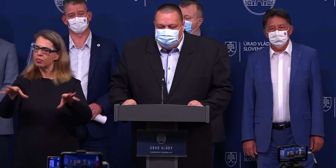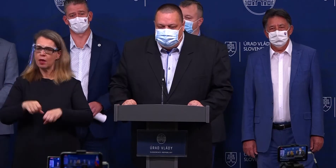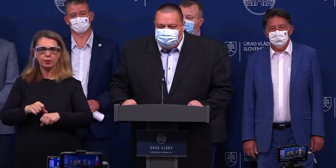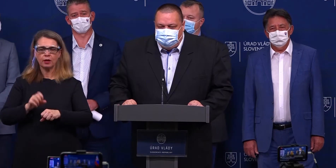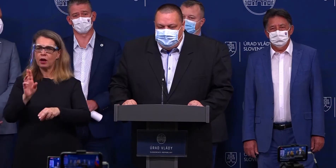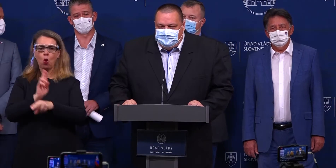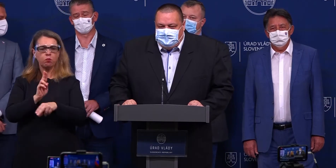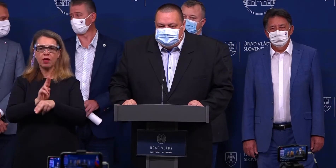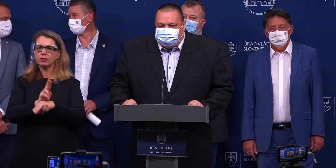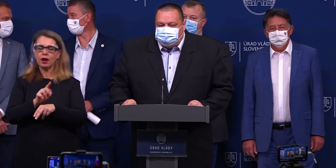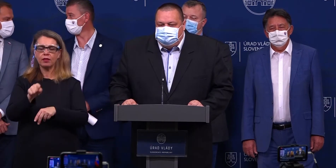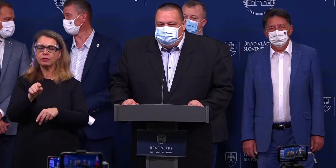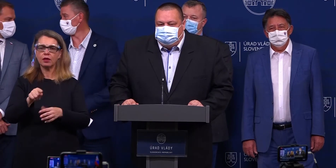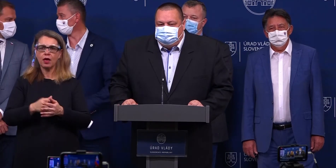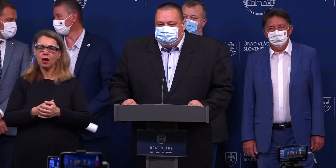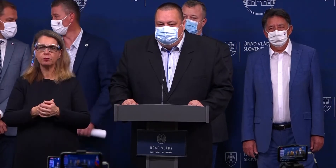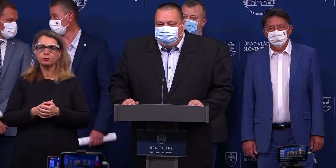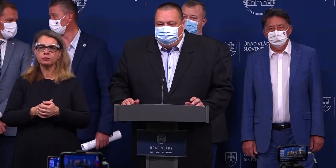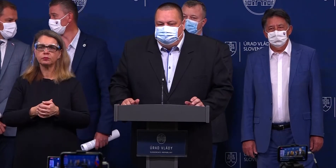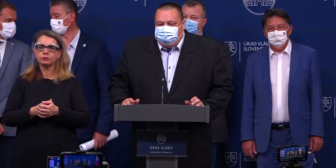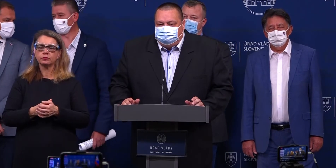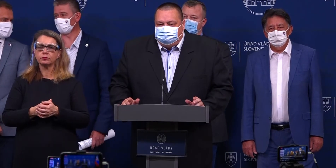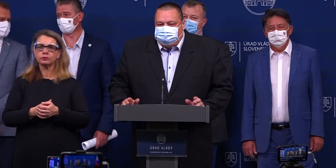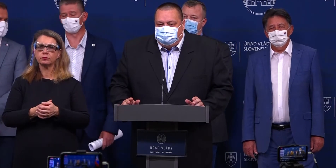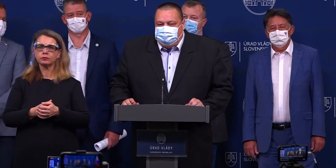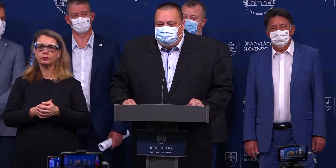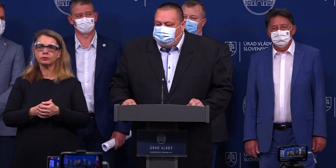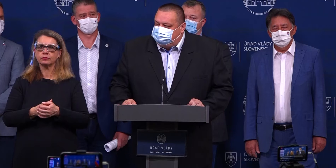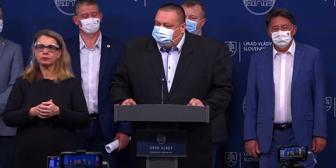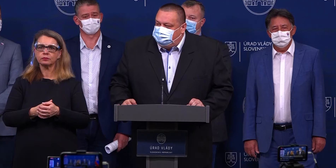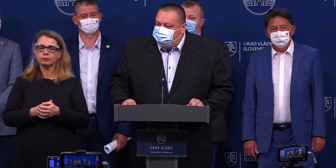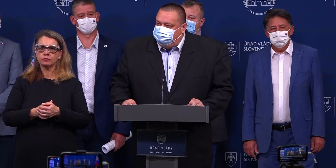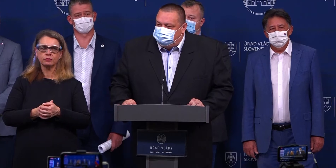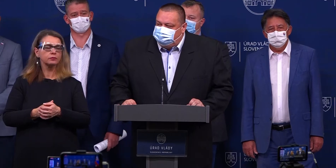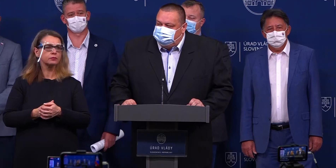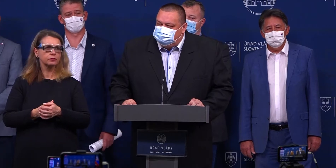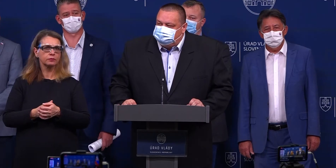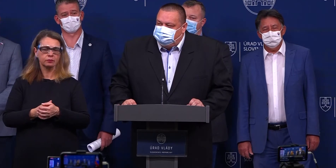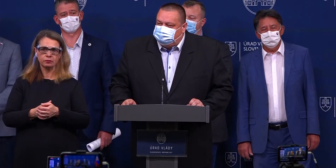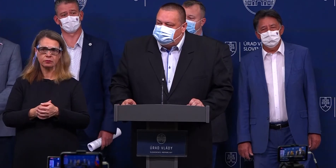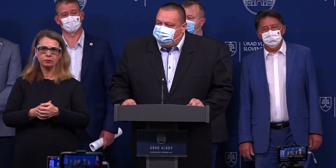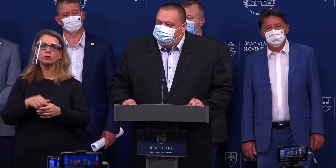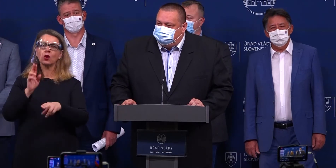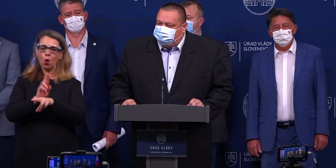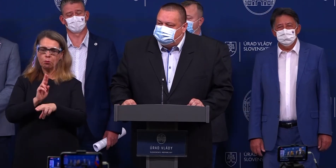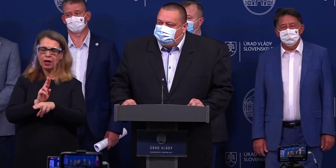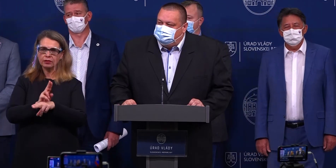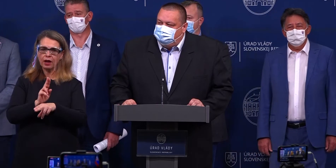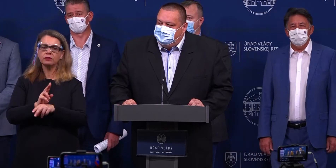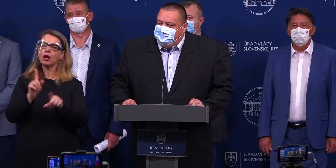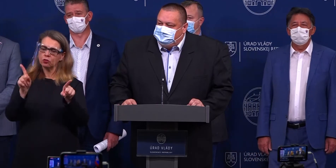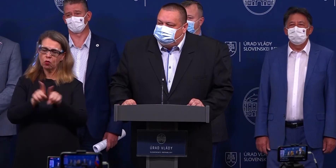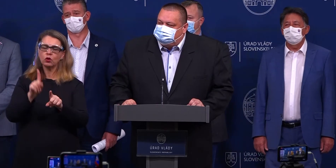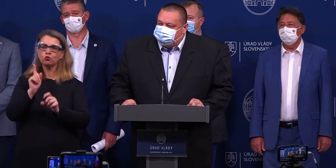opatrenia. Samozrejme, tie opatrenia protiprimecké musia byť dodržiavané takisto,